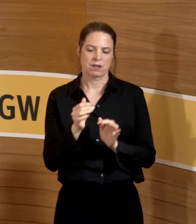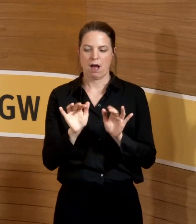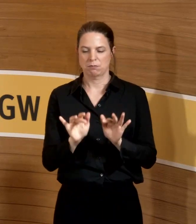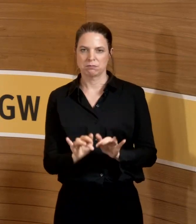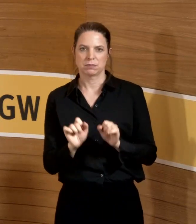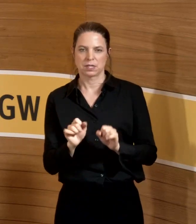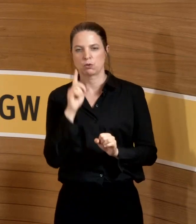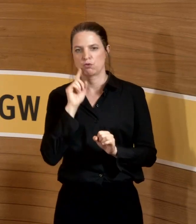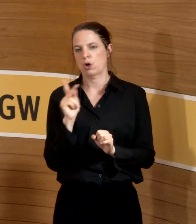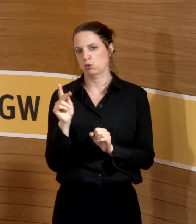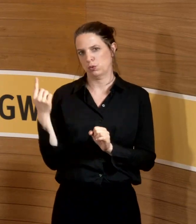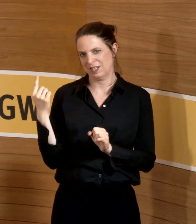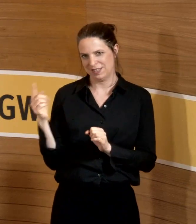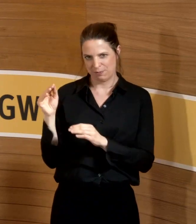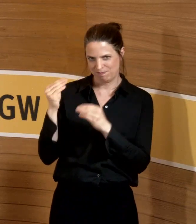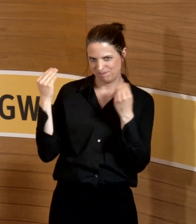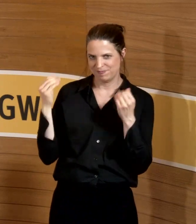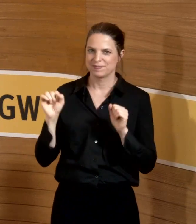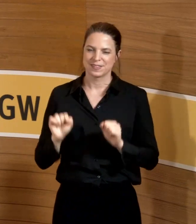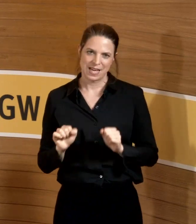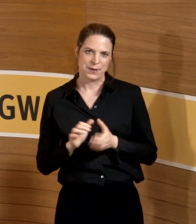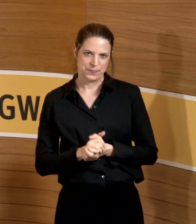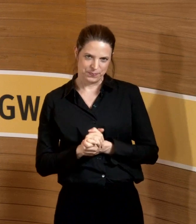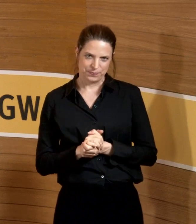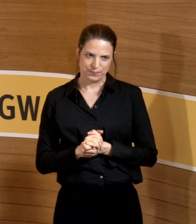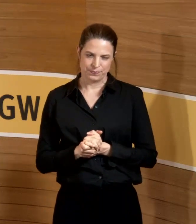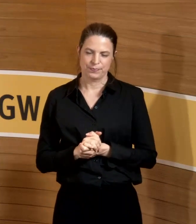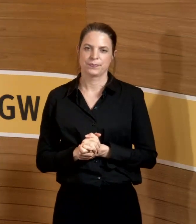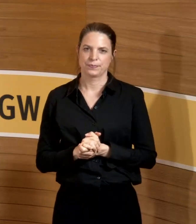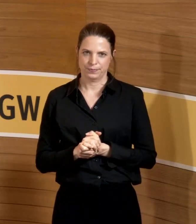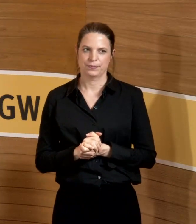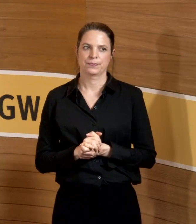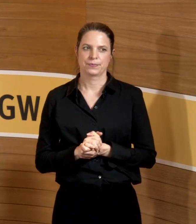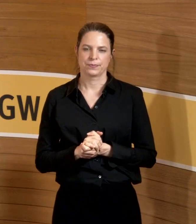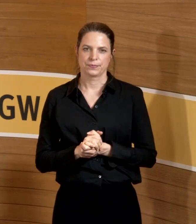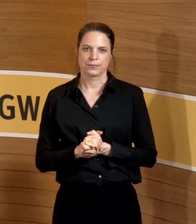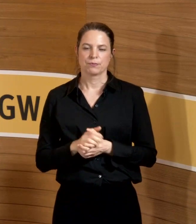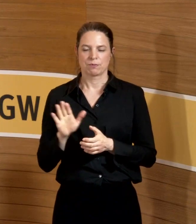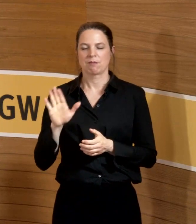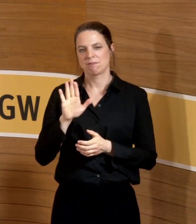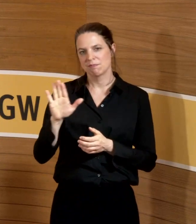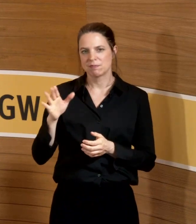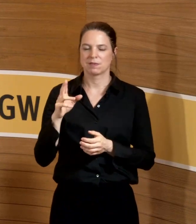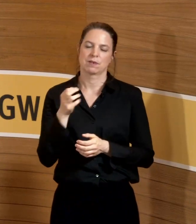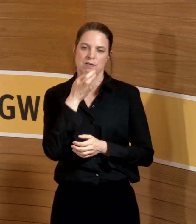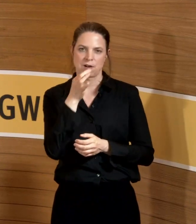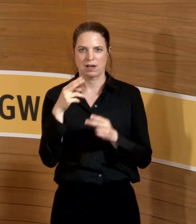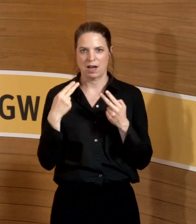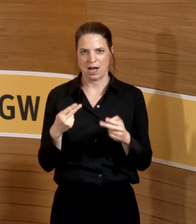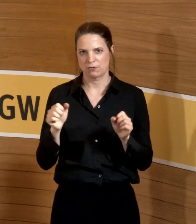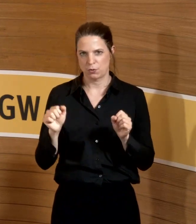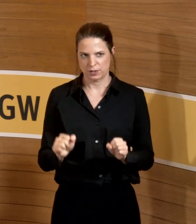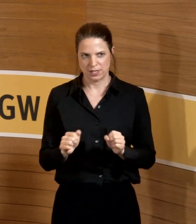dann von Frau Kunert hier erfahren würden, sodass wir dann entsprechend darauf reagieren können. Machen Sie